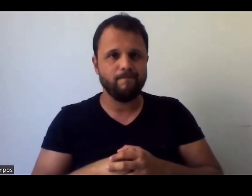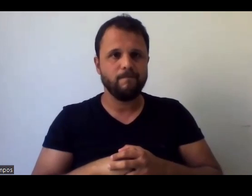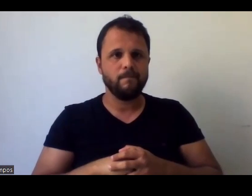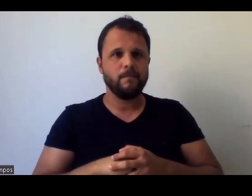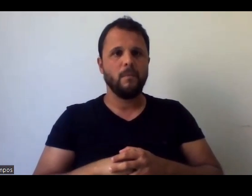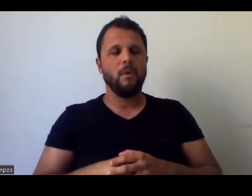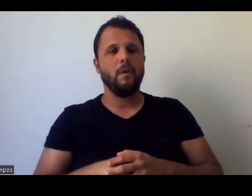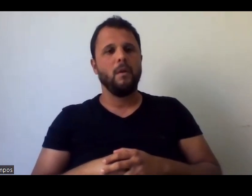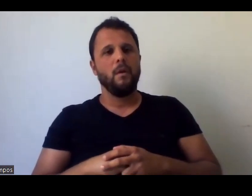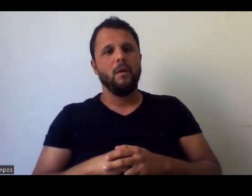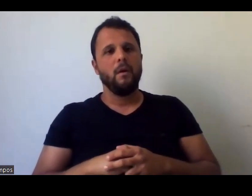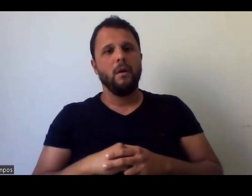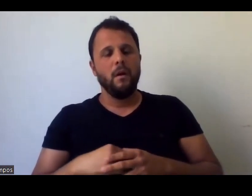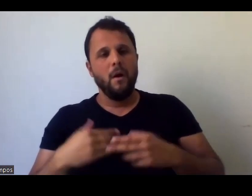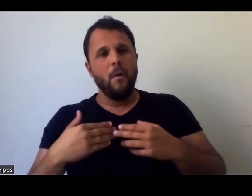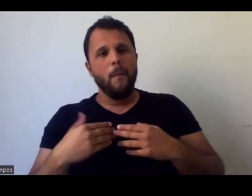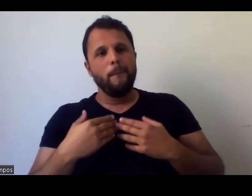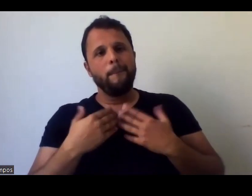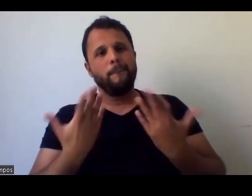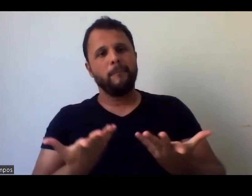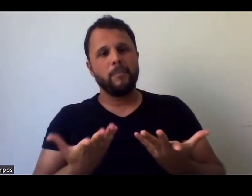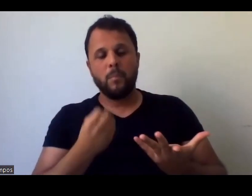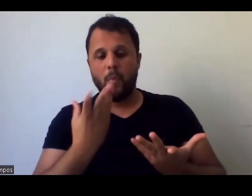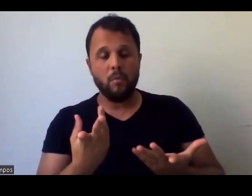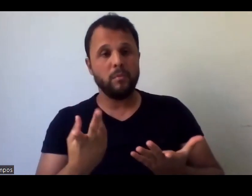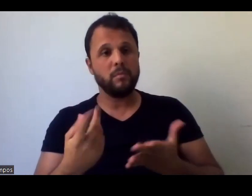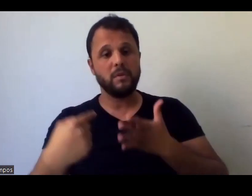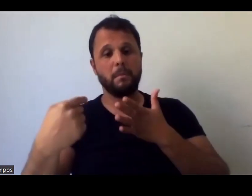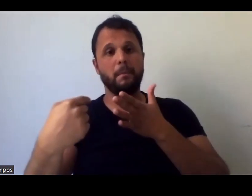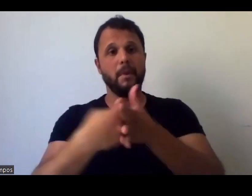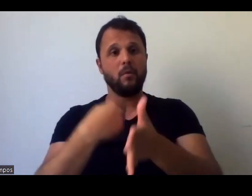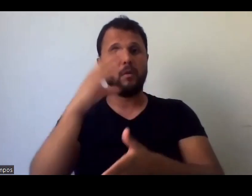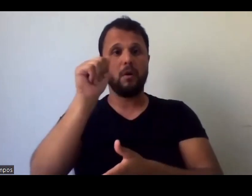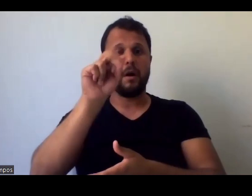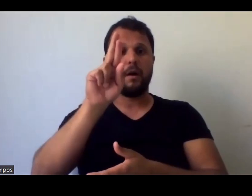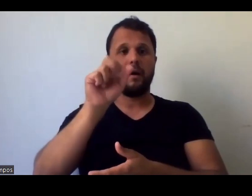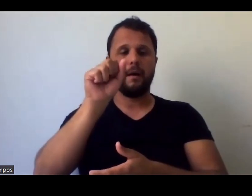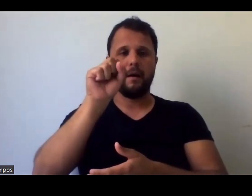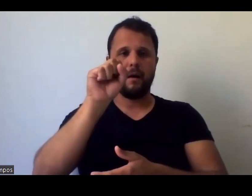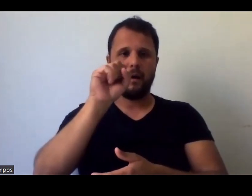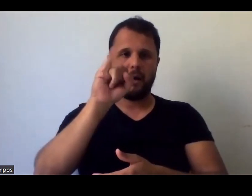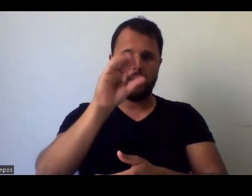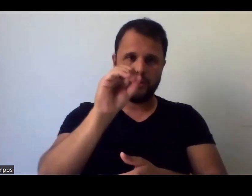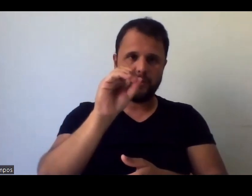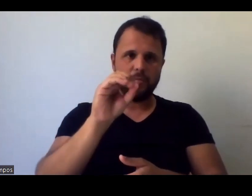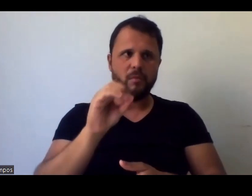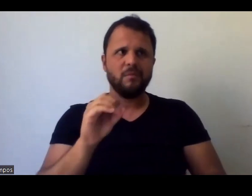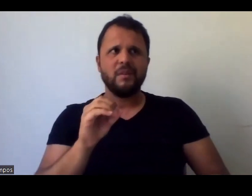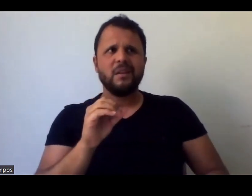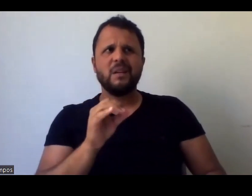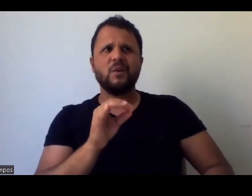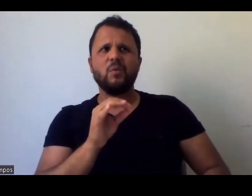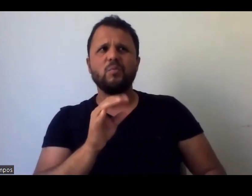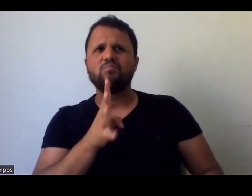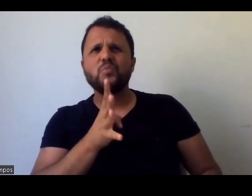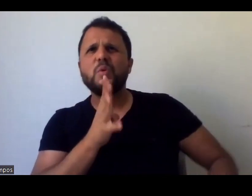Bom, eu entendo, né, a questão aí colocada pelo Cássio, né, eu não conheço nenhuma iniciativa, assim, Cássio, de,